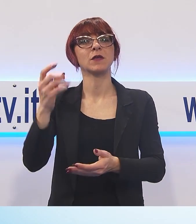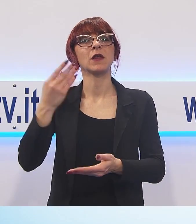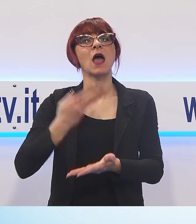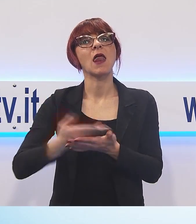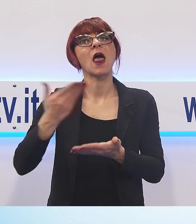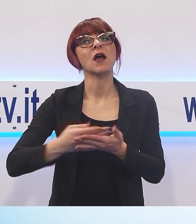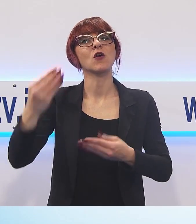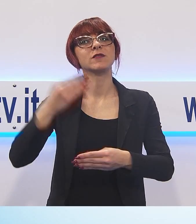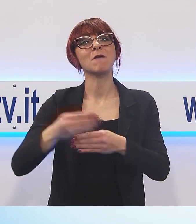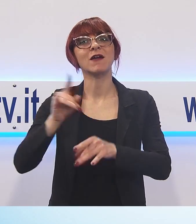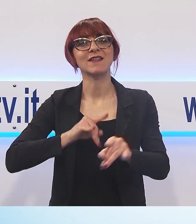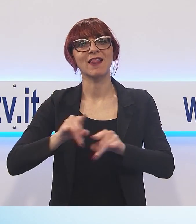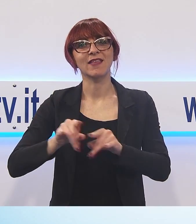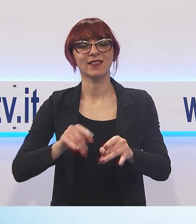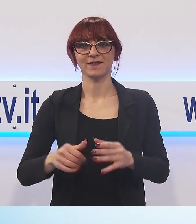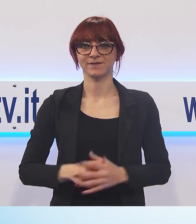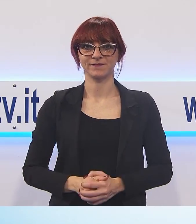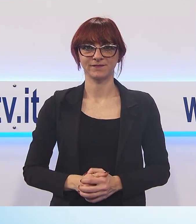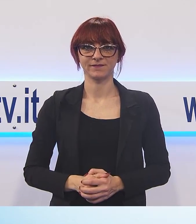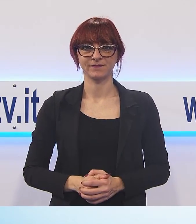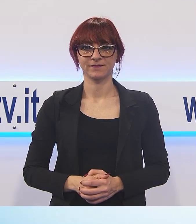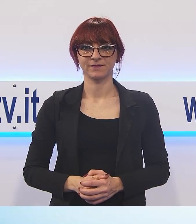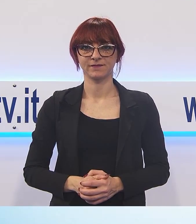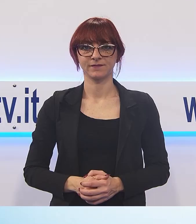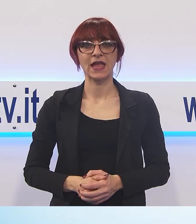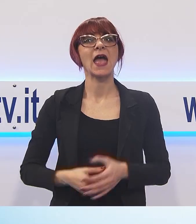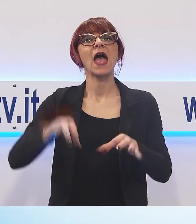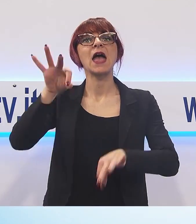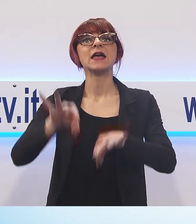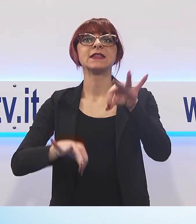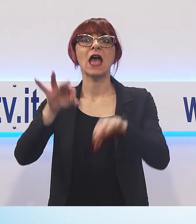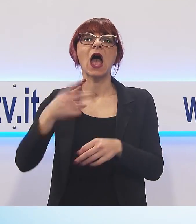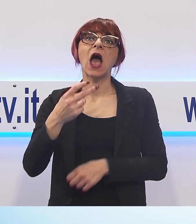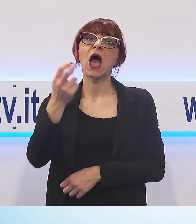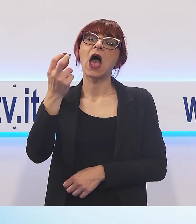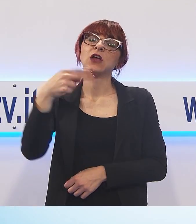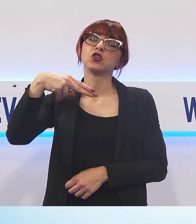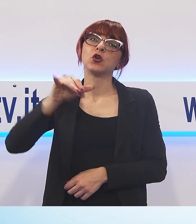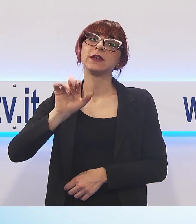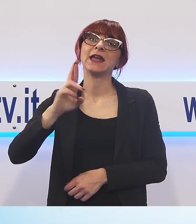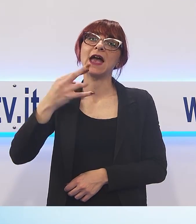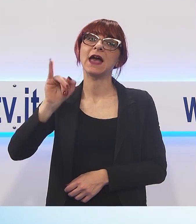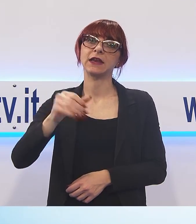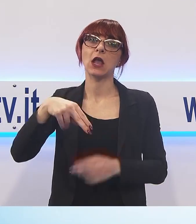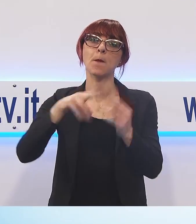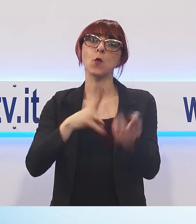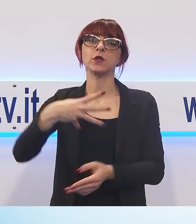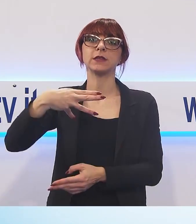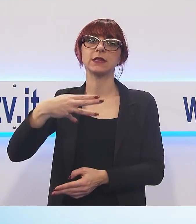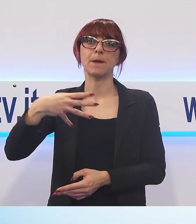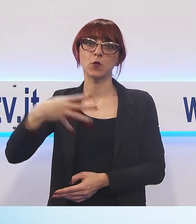Per il terzo anno consecutivo sarà il Teatro Nieri di Ponte Amoriano a Lucca ad ospitare la finalissima del